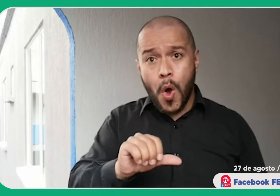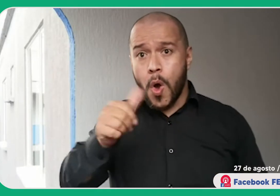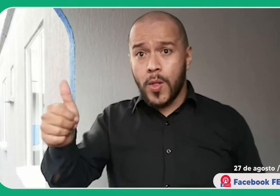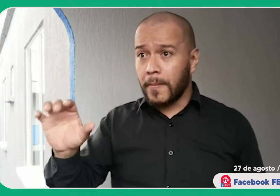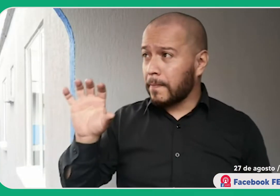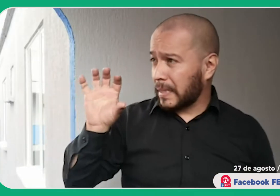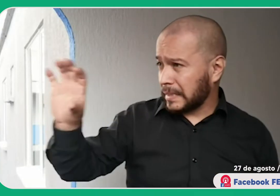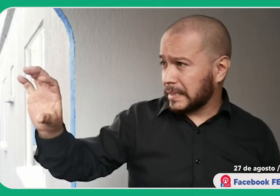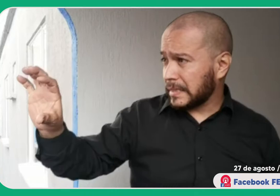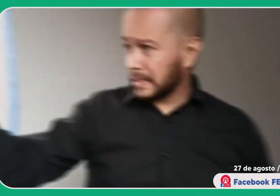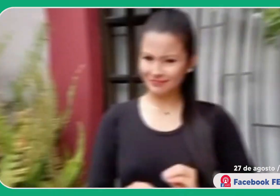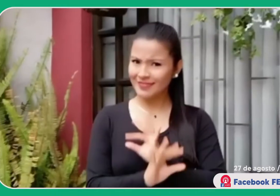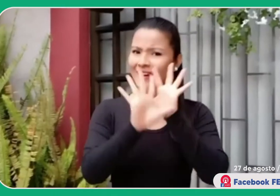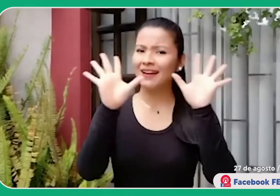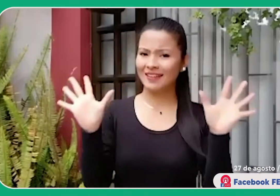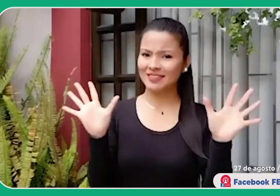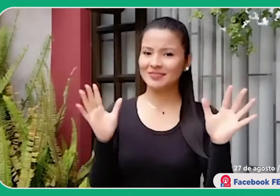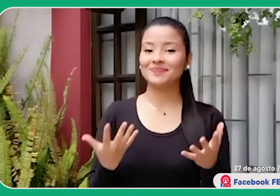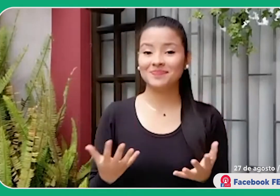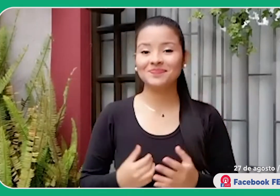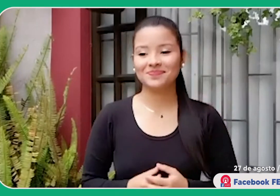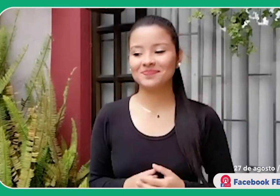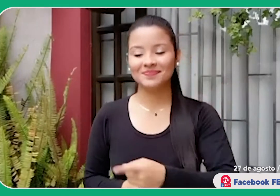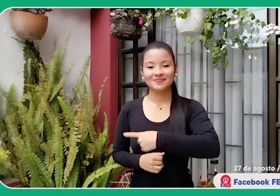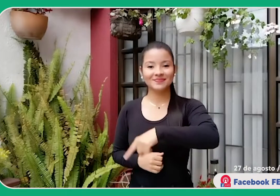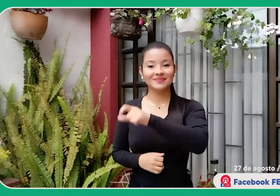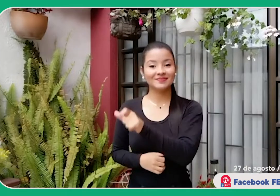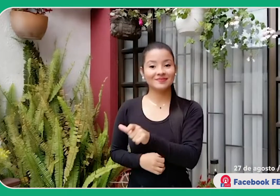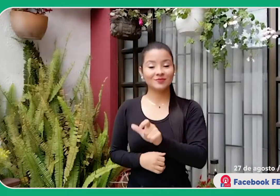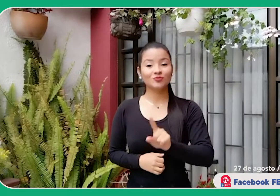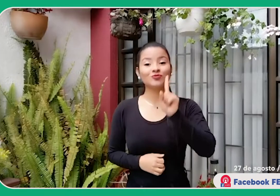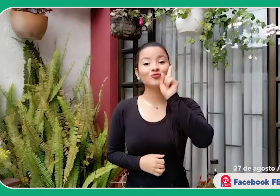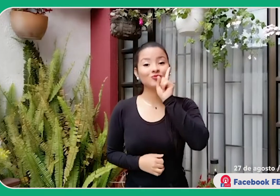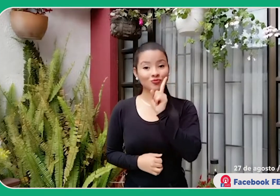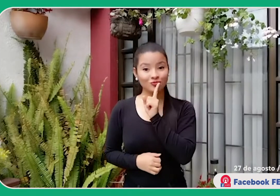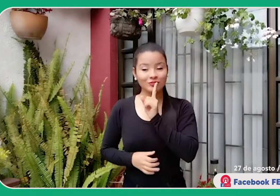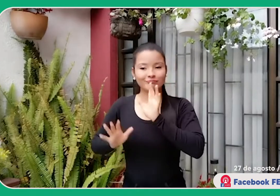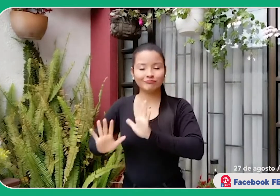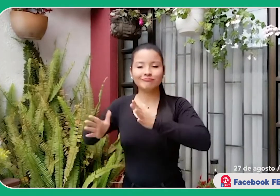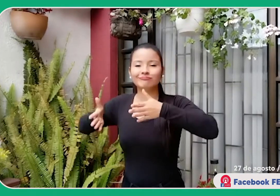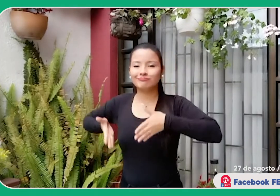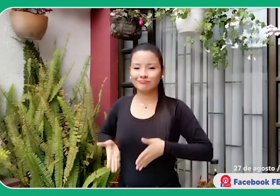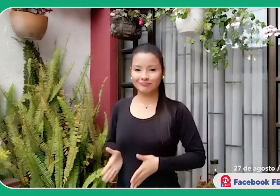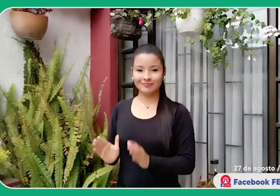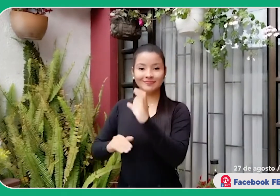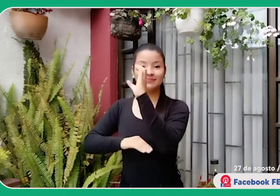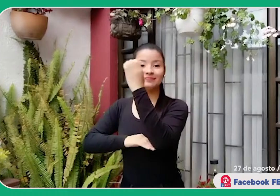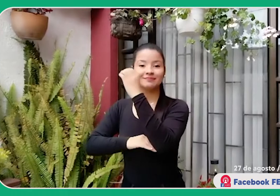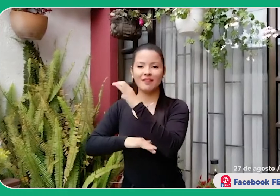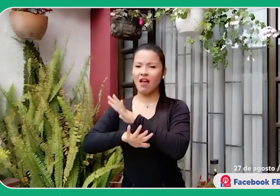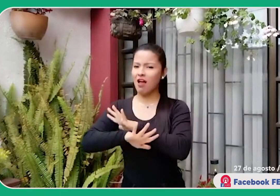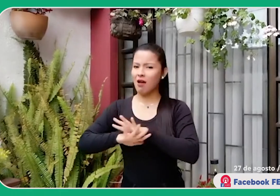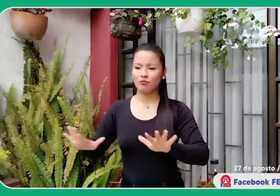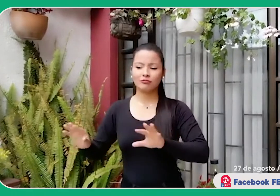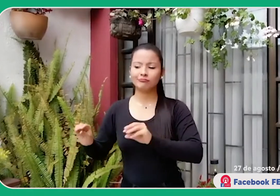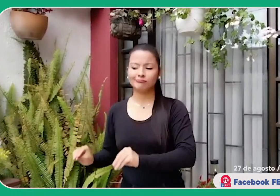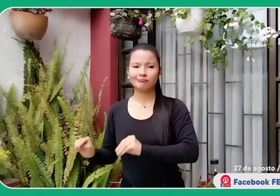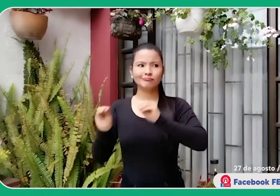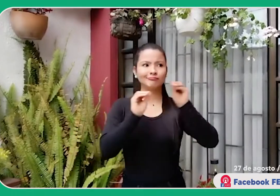desde otro país? Claro que sí. Hay colombianos sordos que están en otros países y